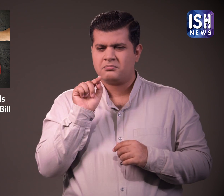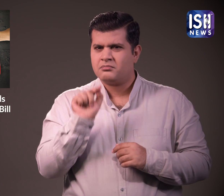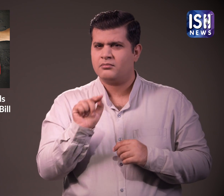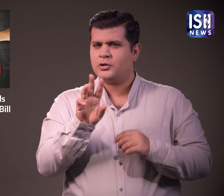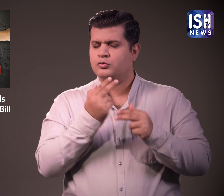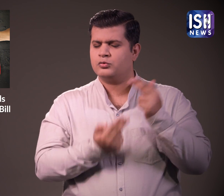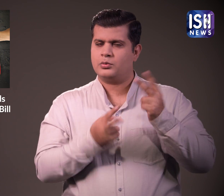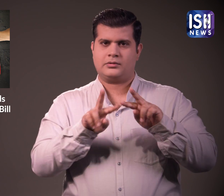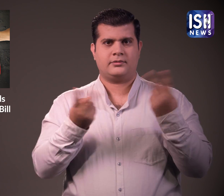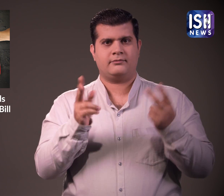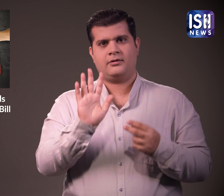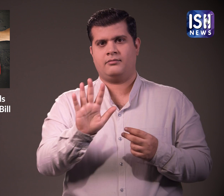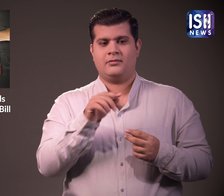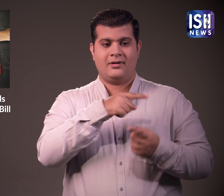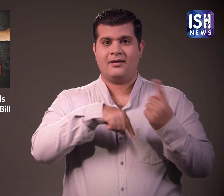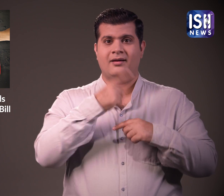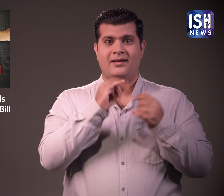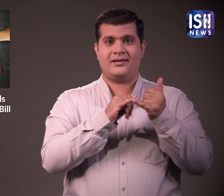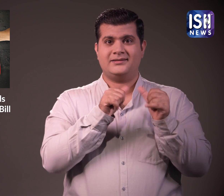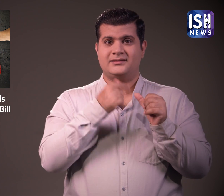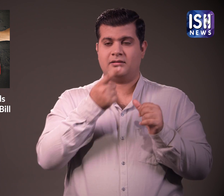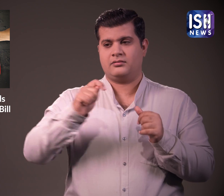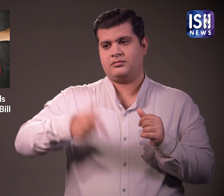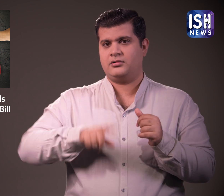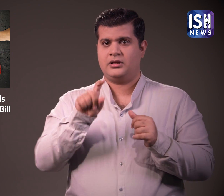पीडित के मुताबिक बिल को लेकर लड़कों में कहा सुनी हो गई थी